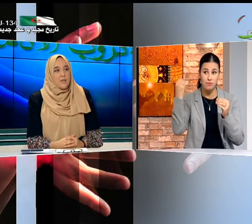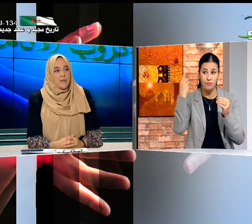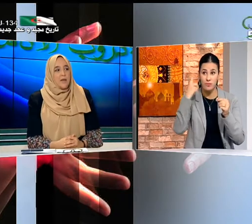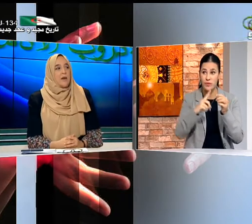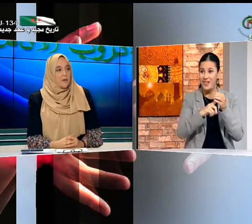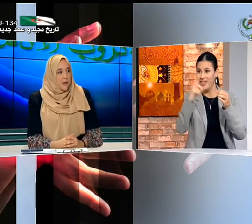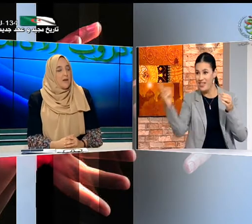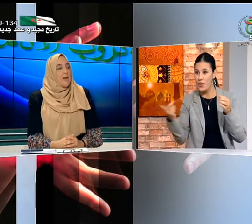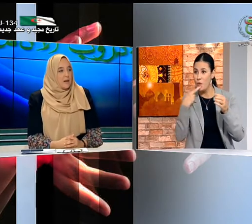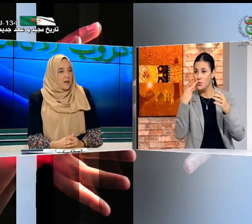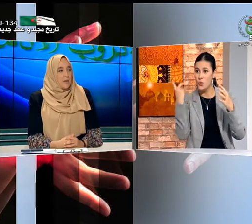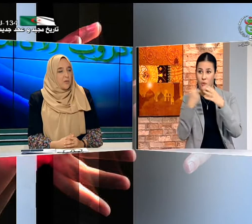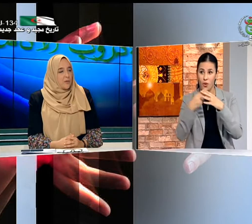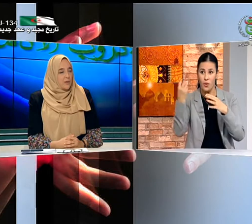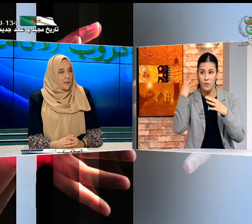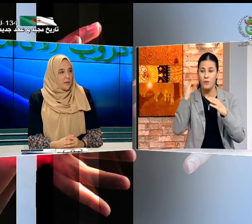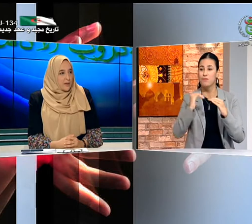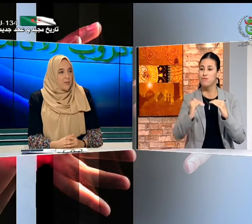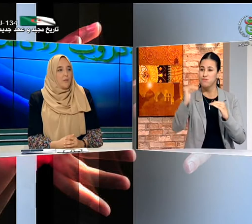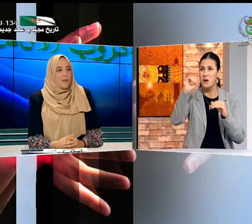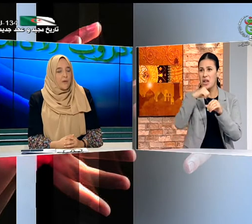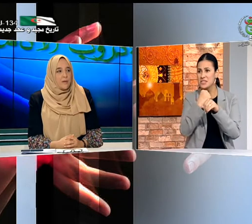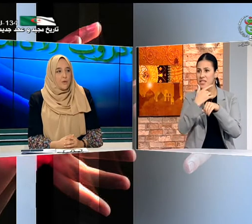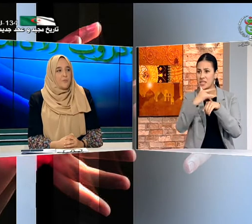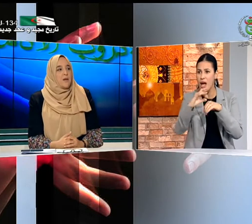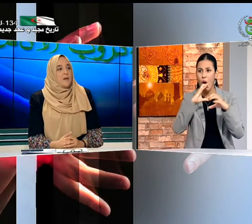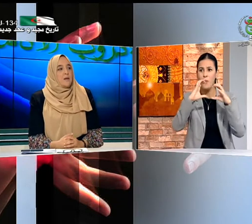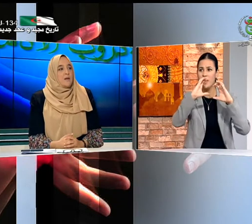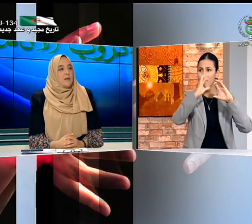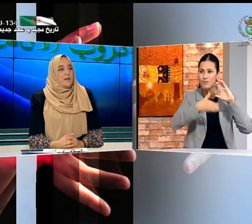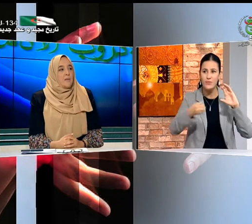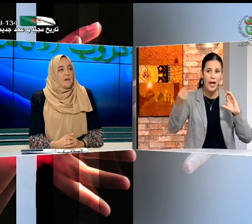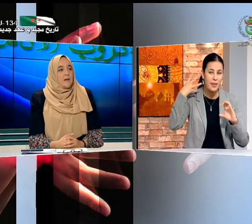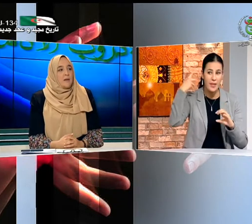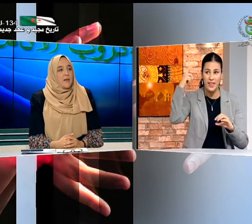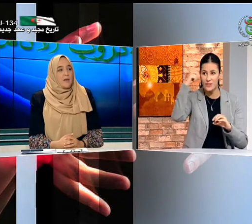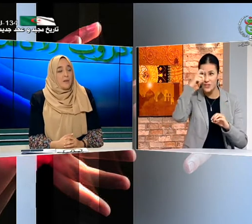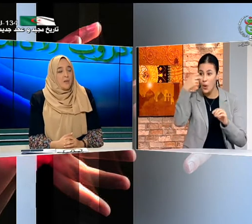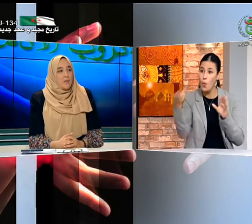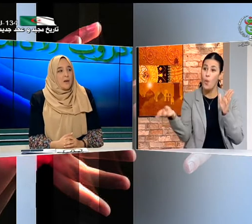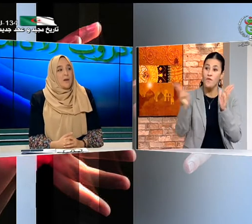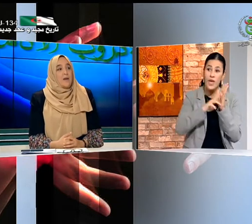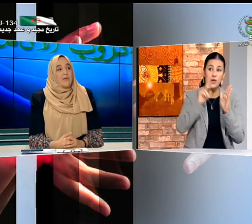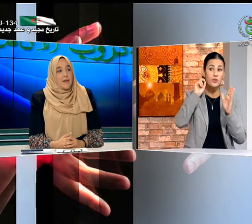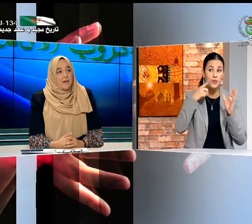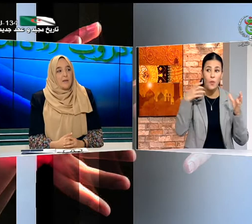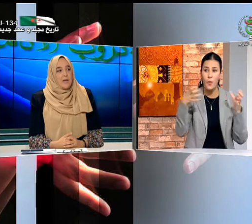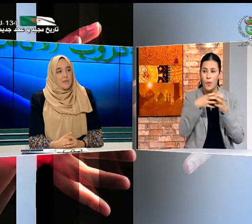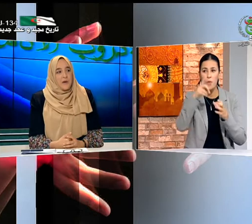التي فيها الأطفال نعم الأطفال السامعين والأطفال السم عندما يلتحقون بها فإن الأطفال